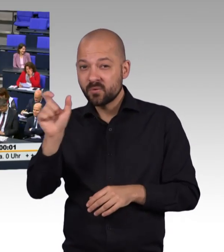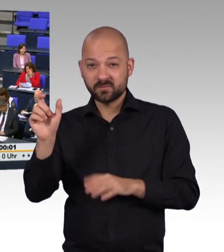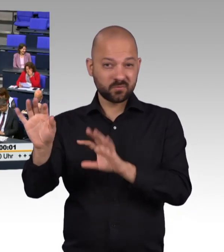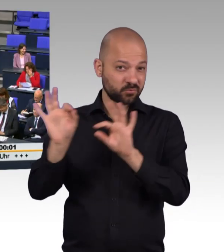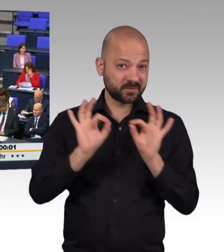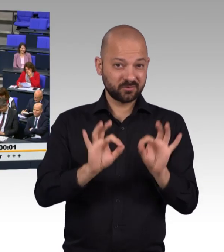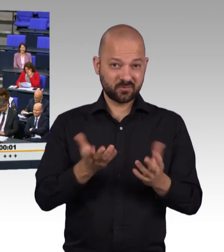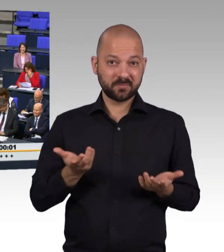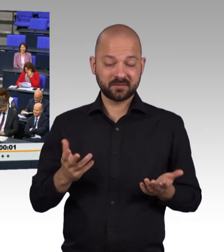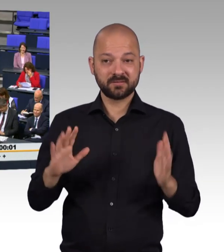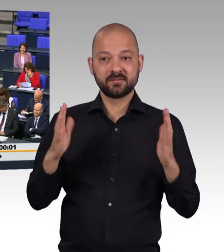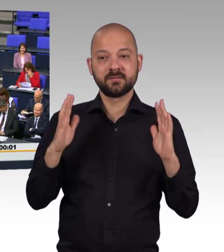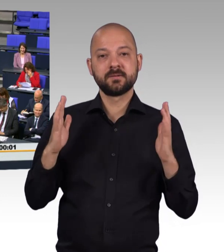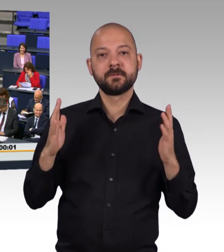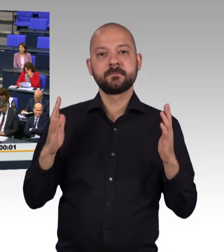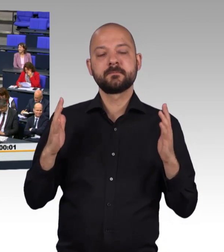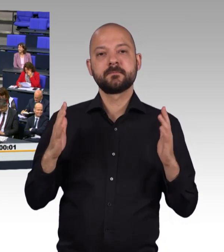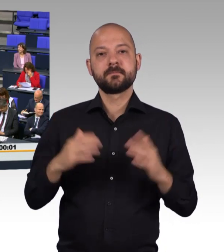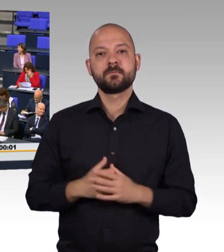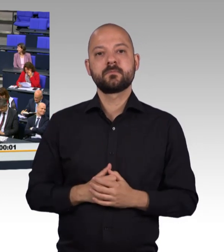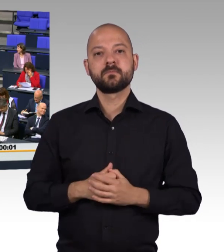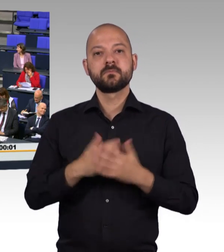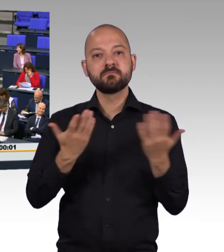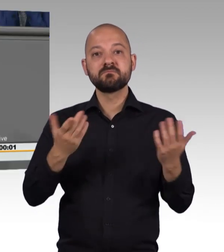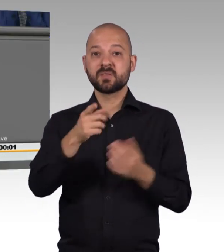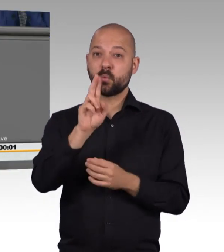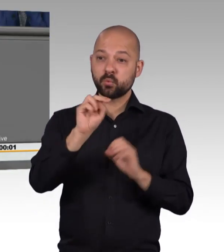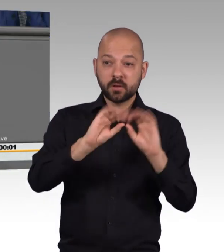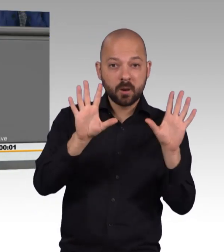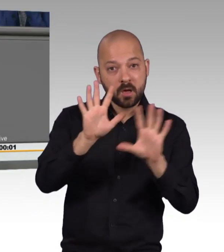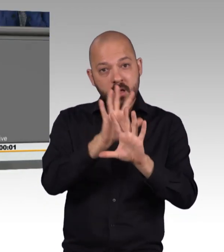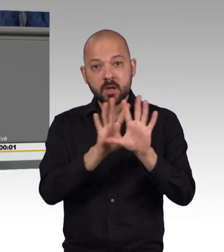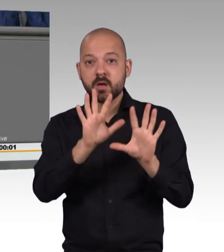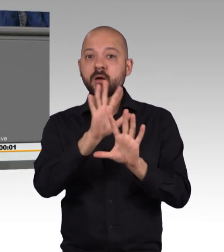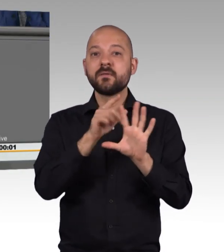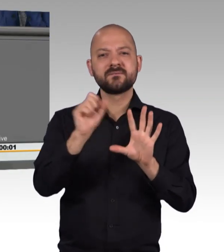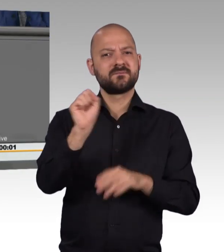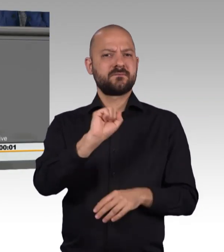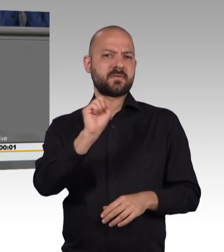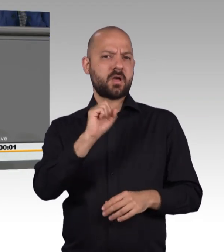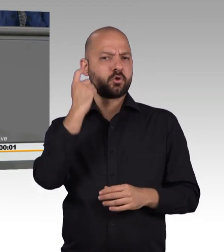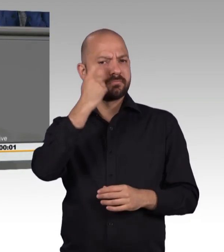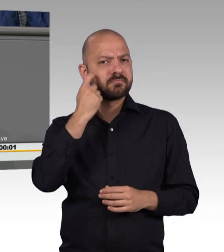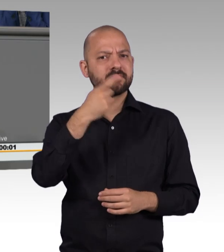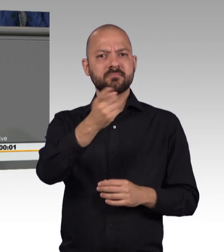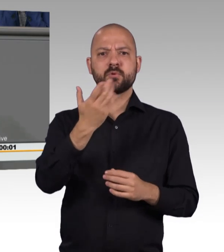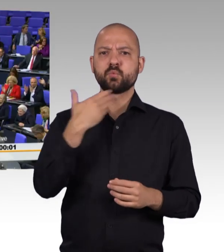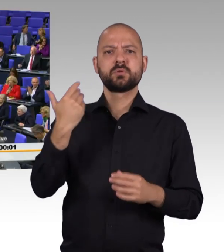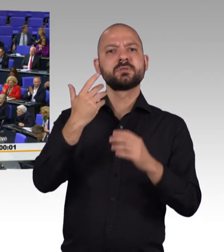angebliche Unklarheiten gibt, warum in aller Welt haben Sie denn keine Sachverständigenanhörung beantragt? Ich kann Ihnen das sagen. Dann hätte